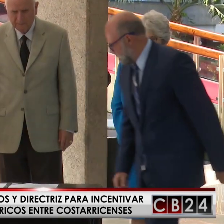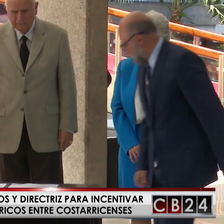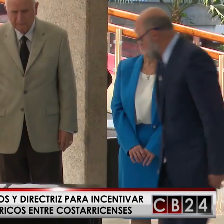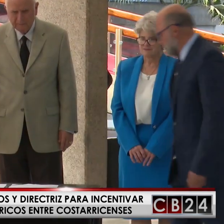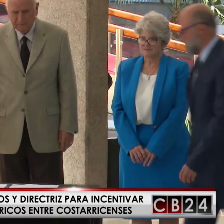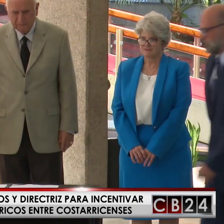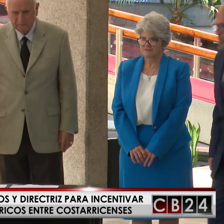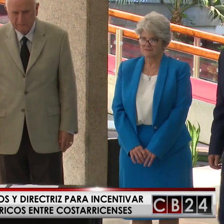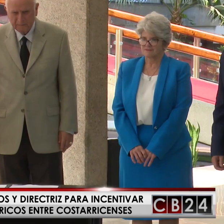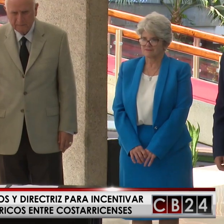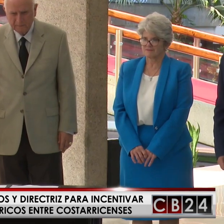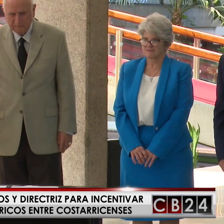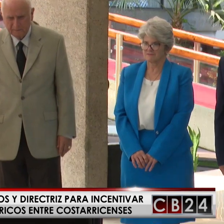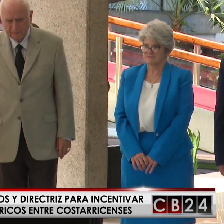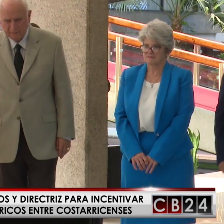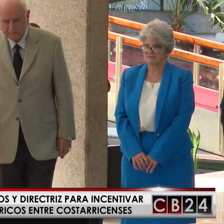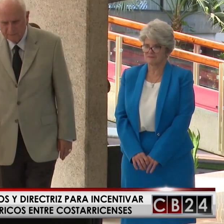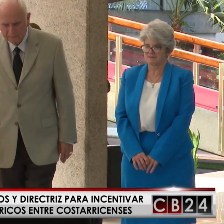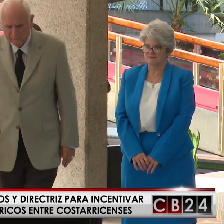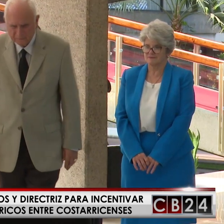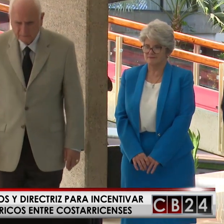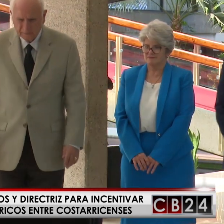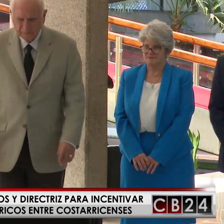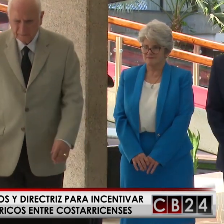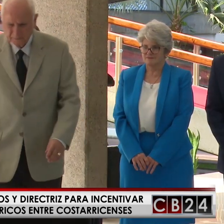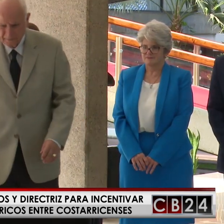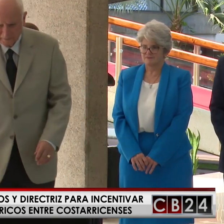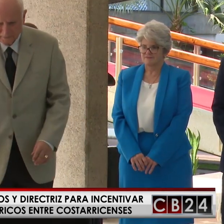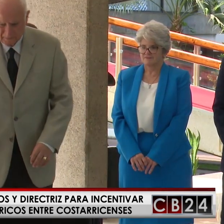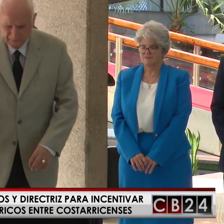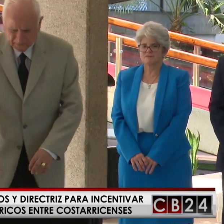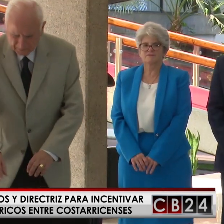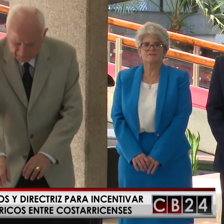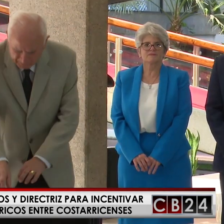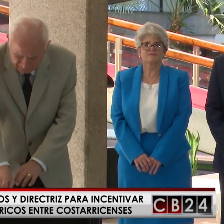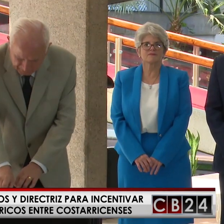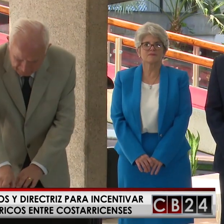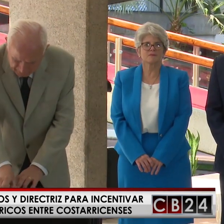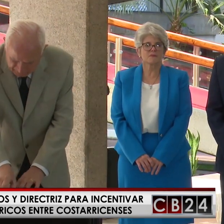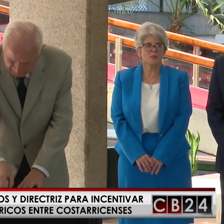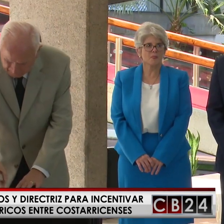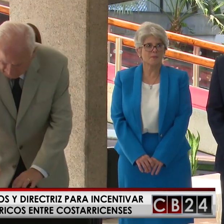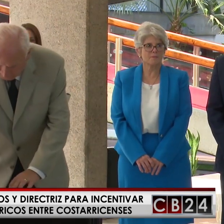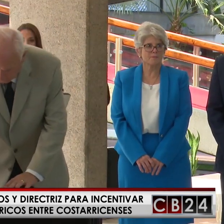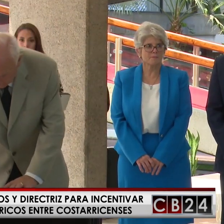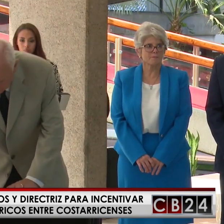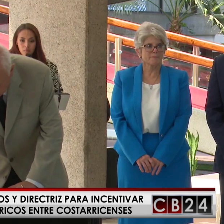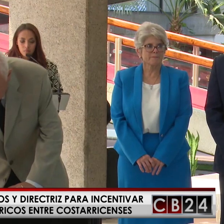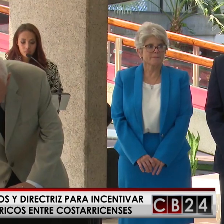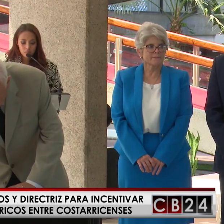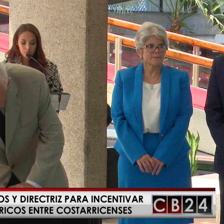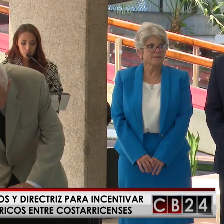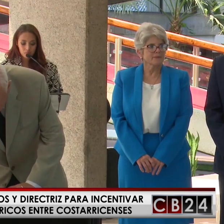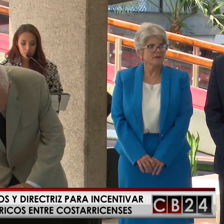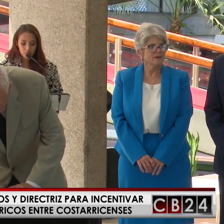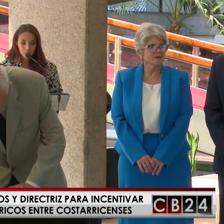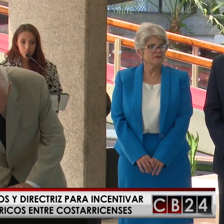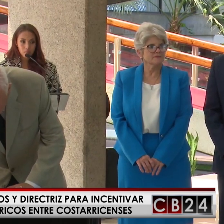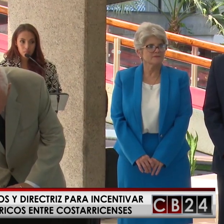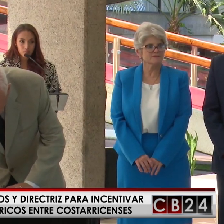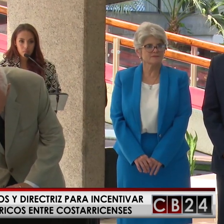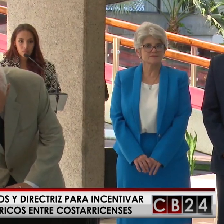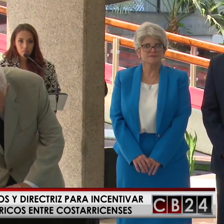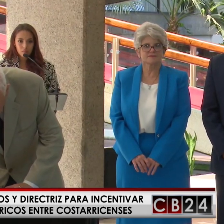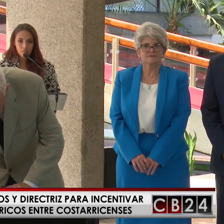derogatoria del decreto que incentiva el uso de vehículos híbridos. Asimismo, la directriz para la transmisión hacia una flota vehicular